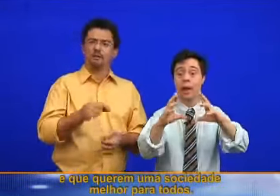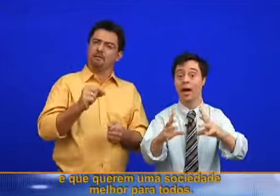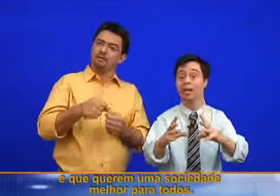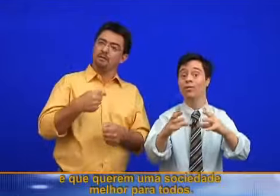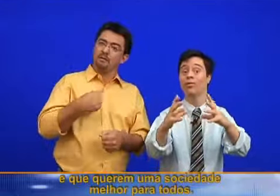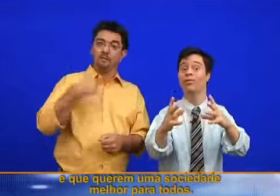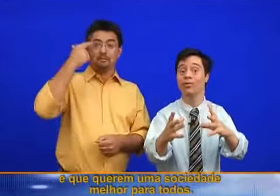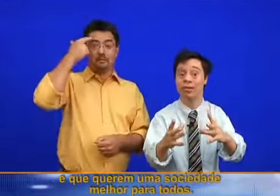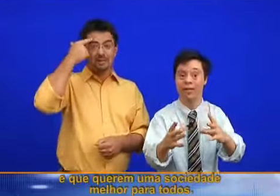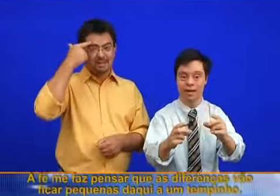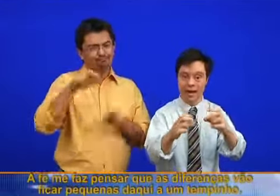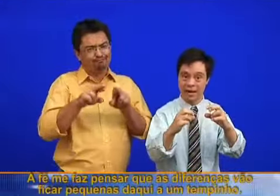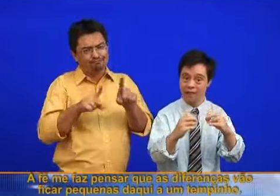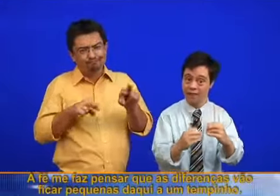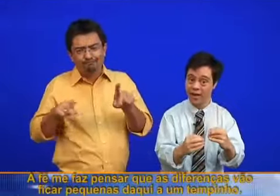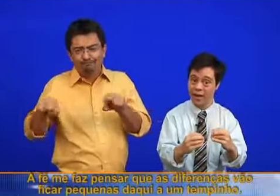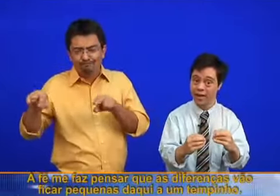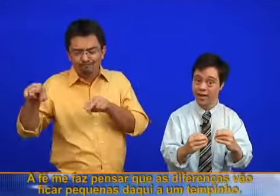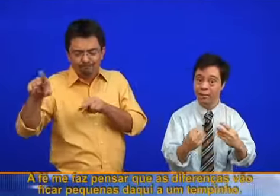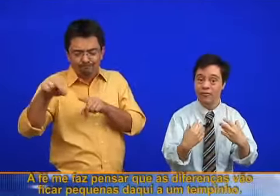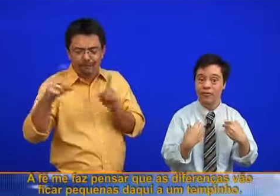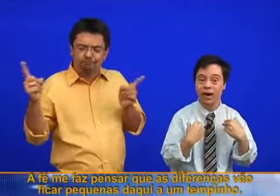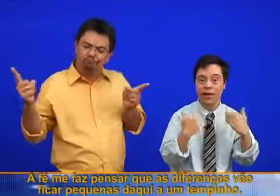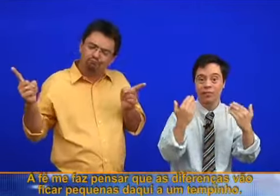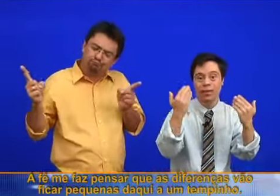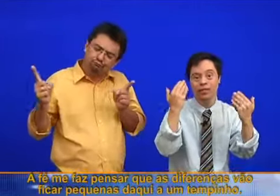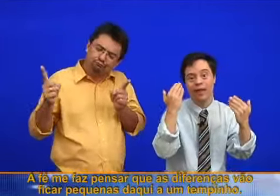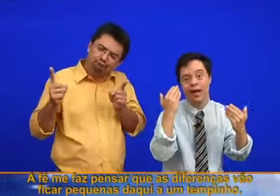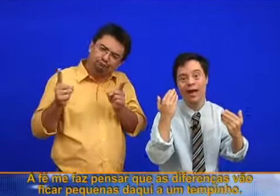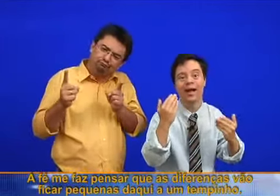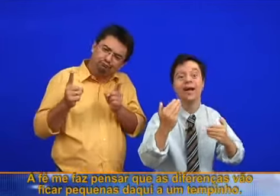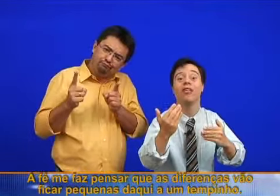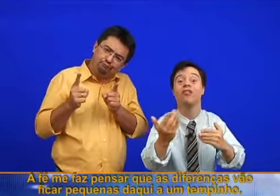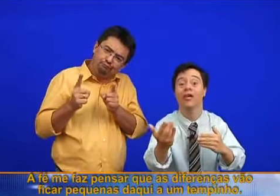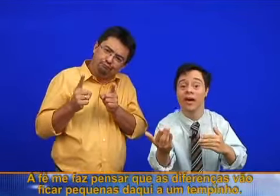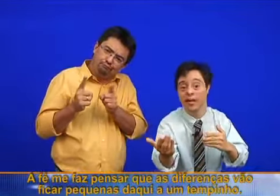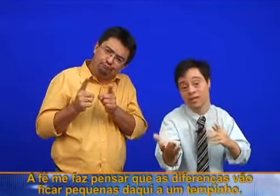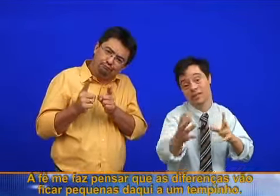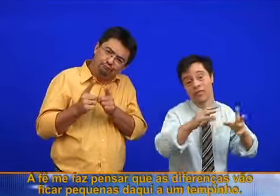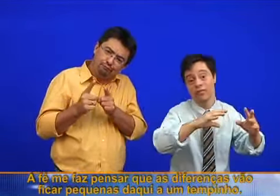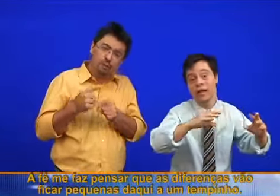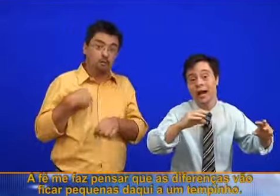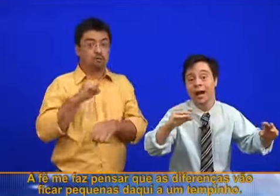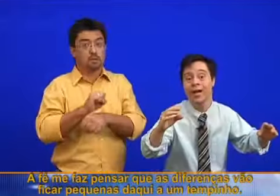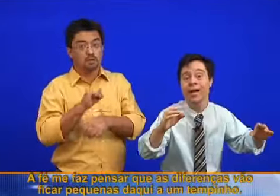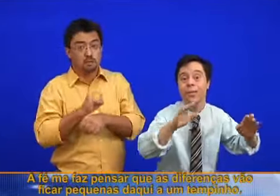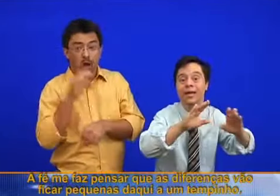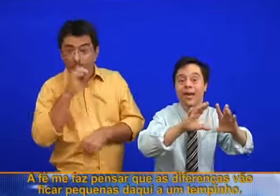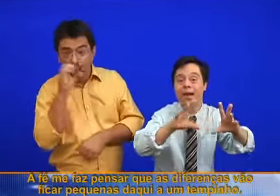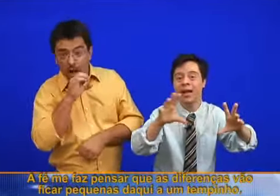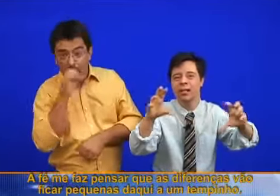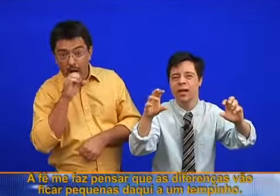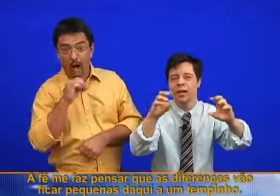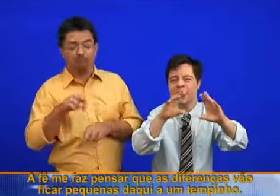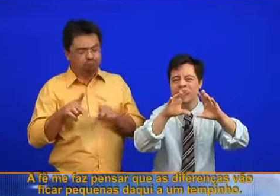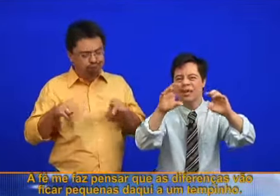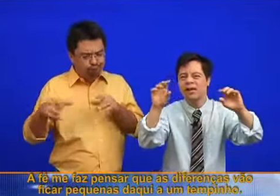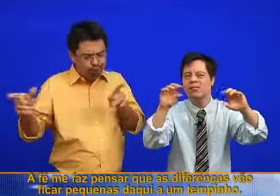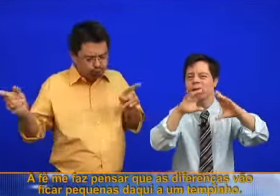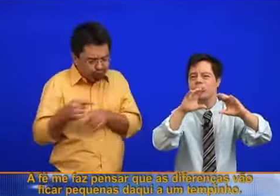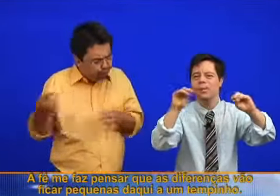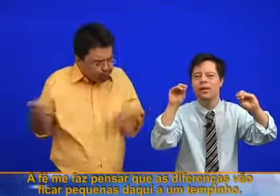para todos. A fé me faz pensar que as diferenças vão ficar pequenas